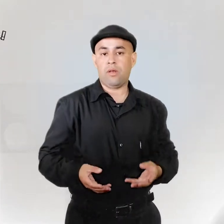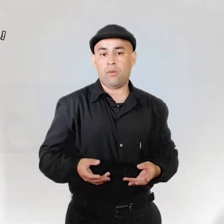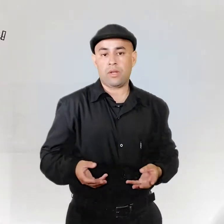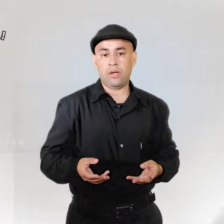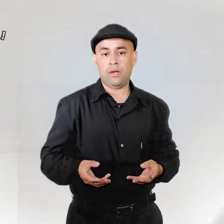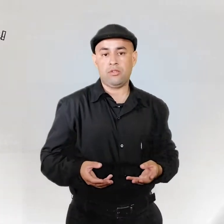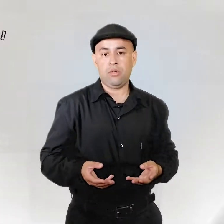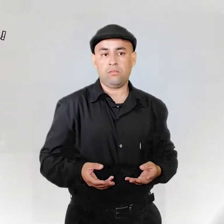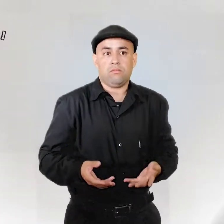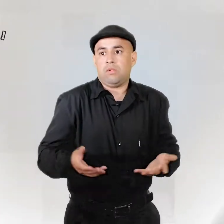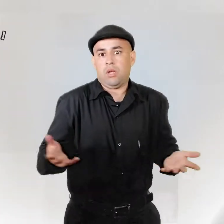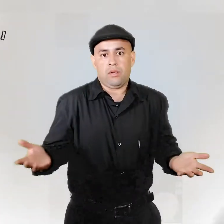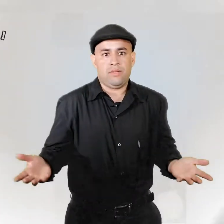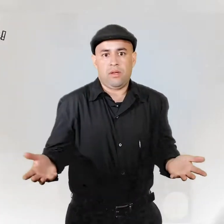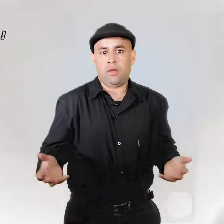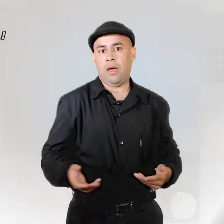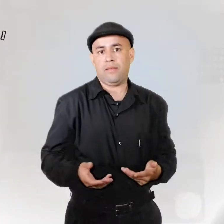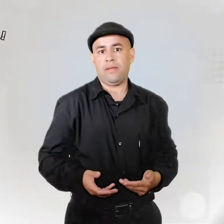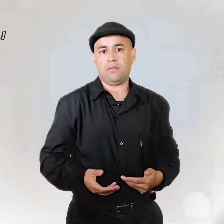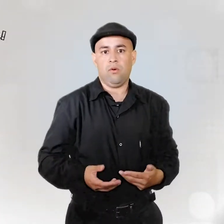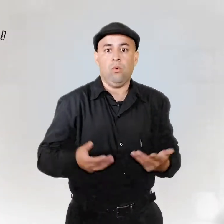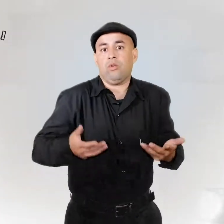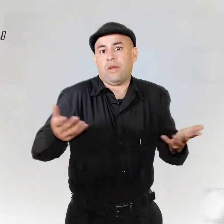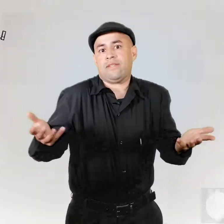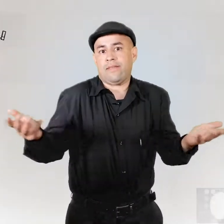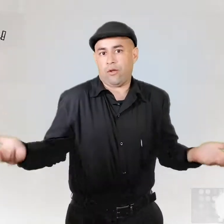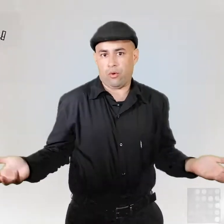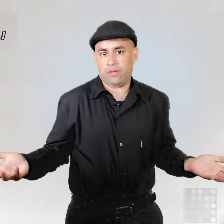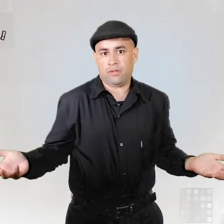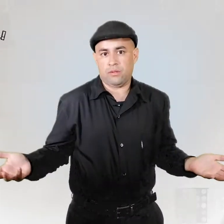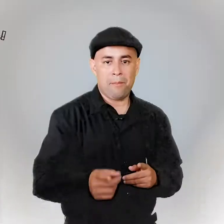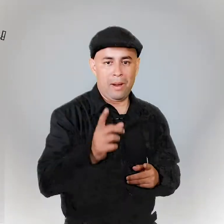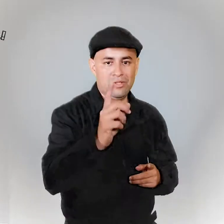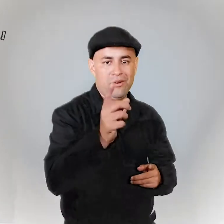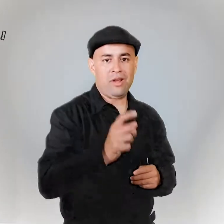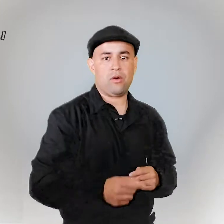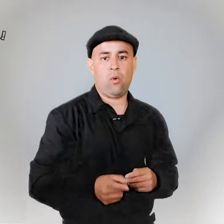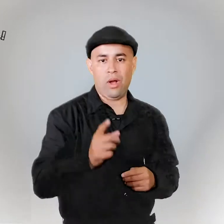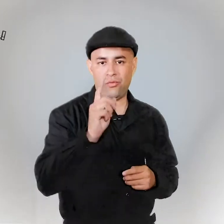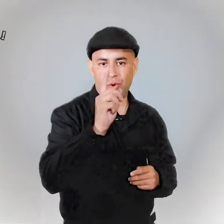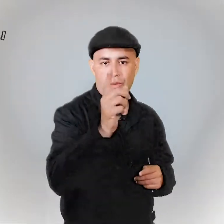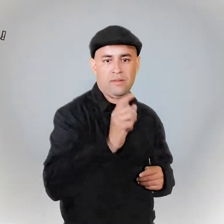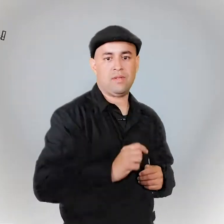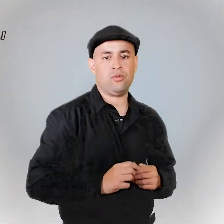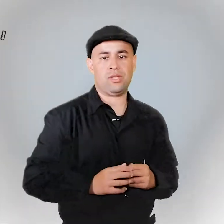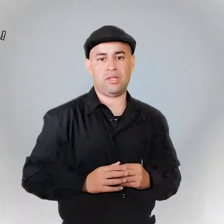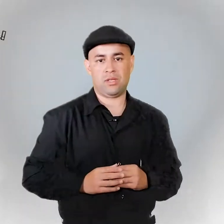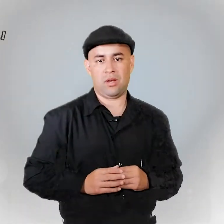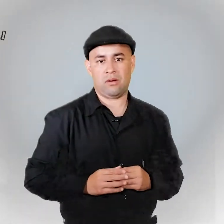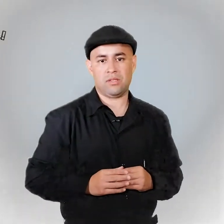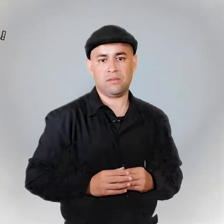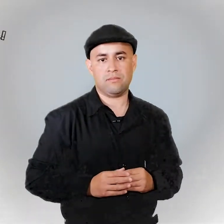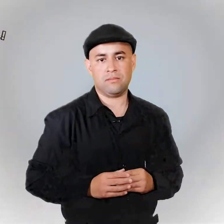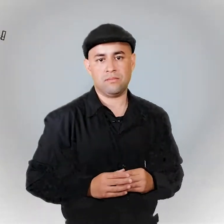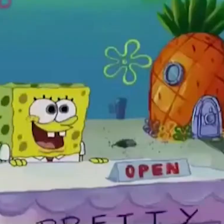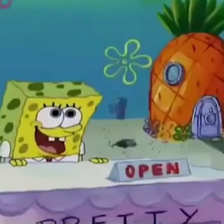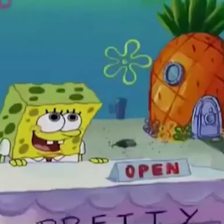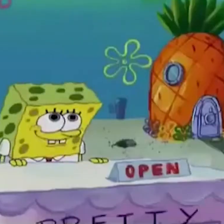cuarta generación, quiere decir que antes hubo tres anteriores. Vamos a ver cuáles fueron estas otras tres guerras. ¡Estoy